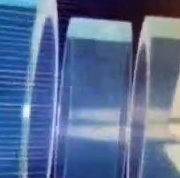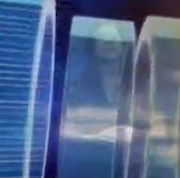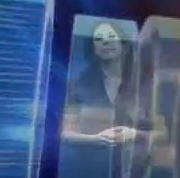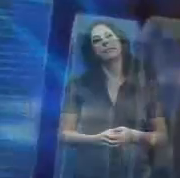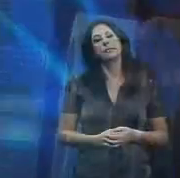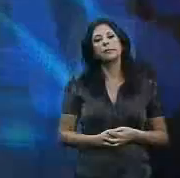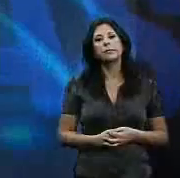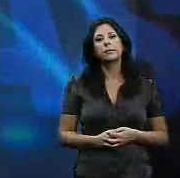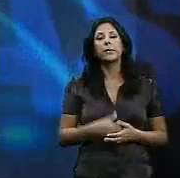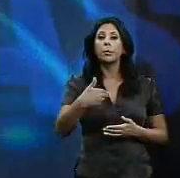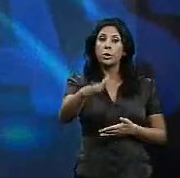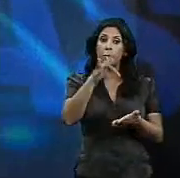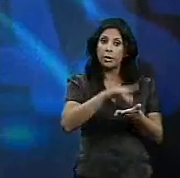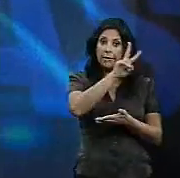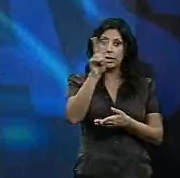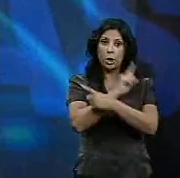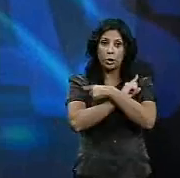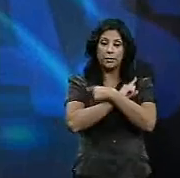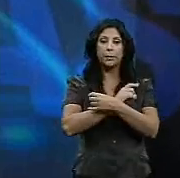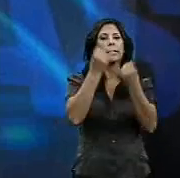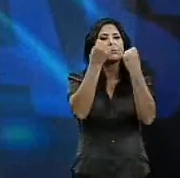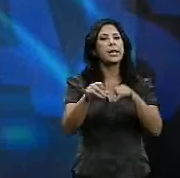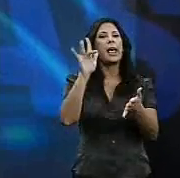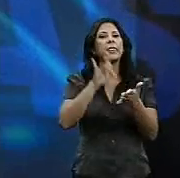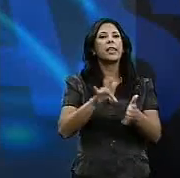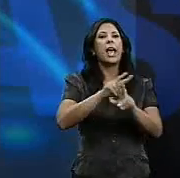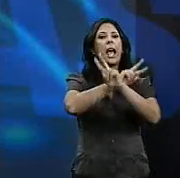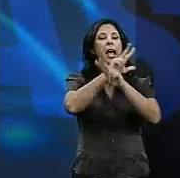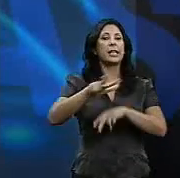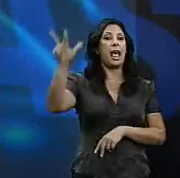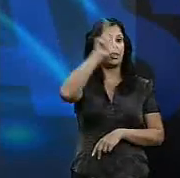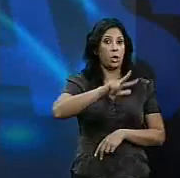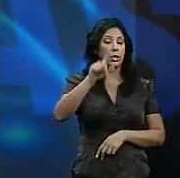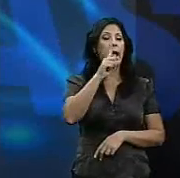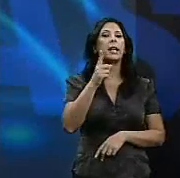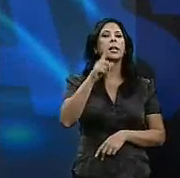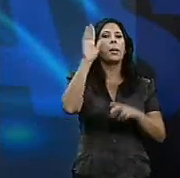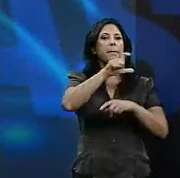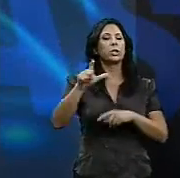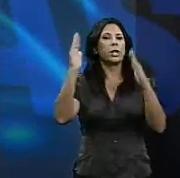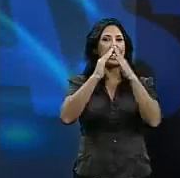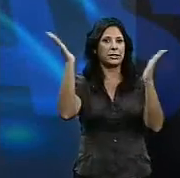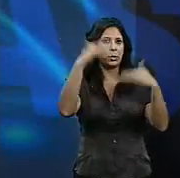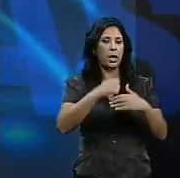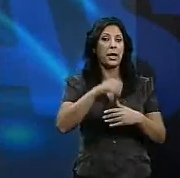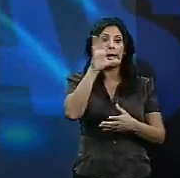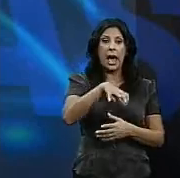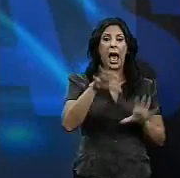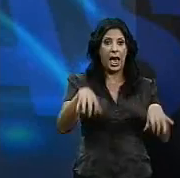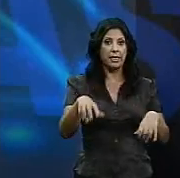Y el próximo 22 de noviembre se celebra el Día Nacional de los Sintechos. En Cádiz son varias organizaciones las que se implican